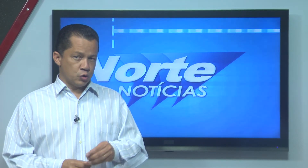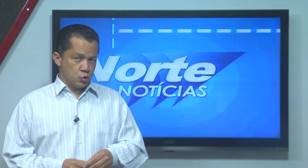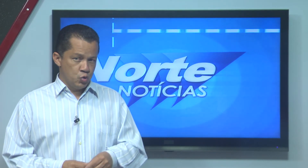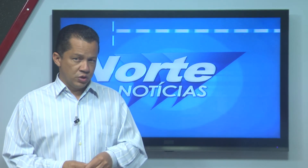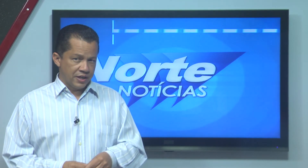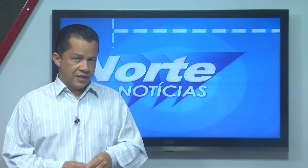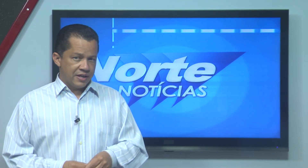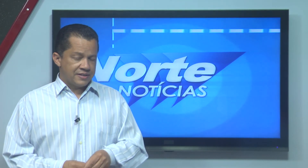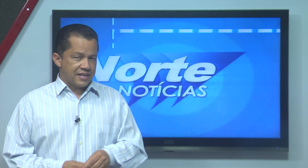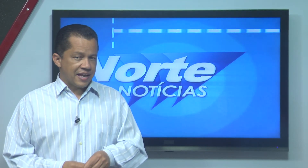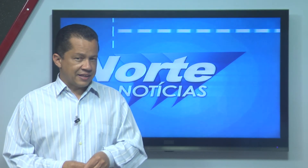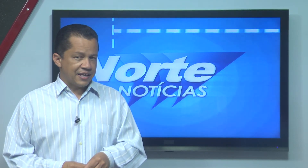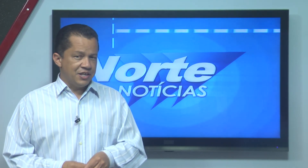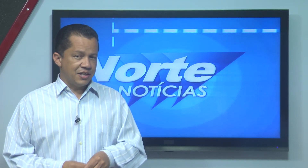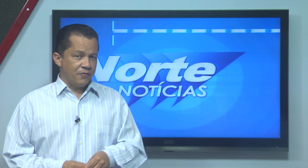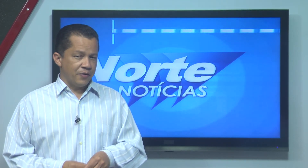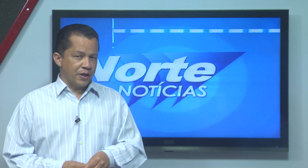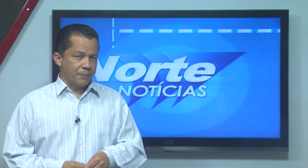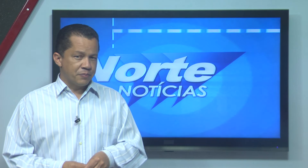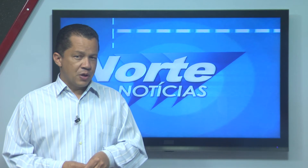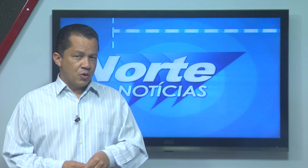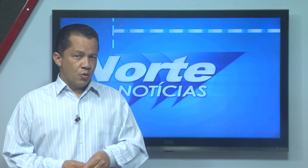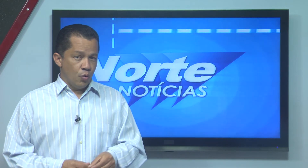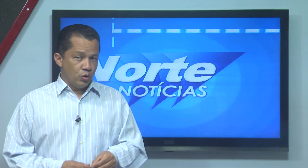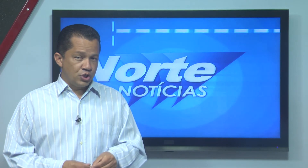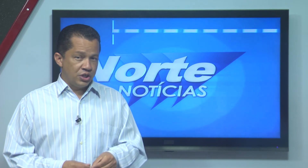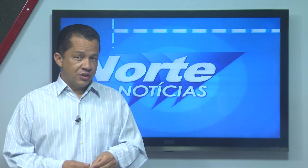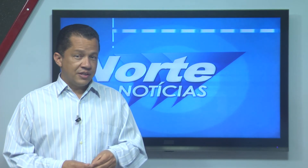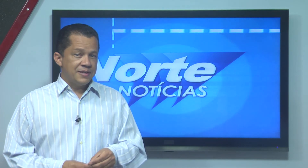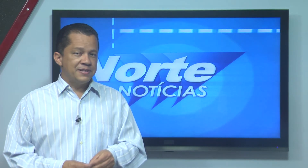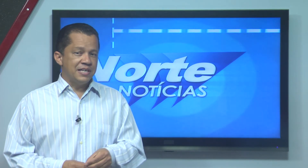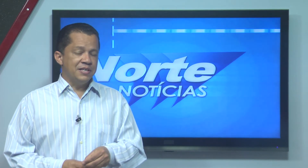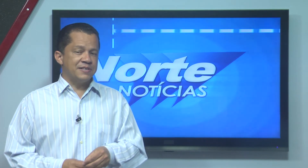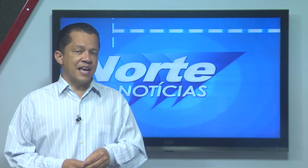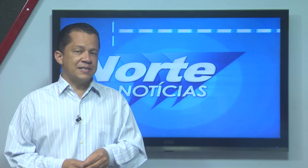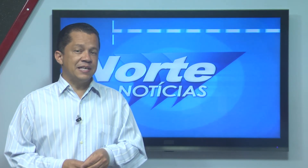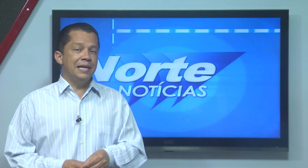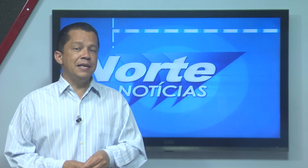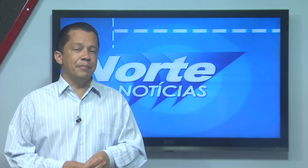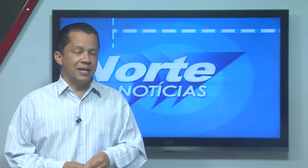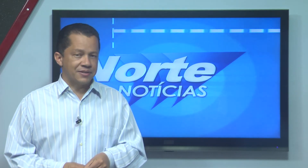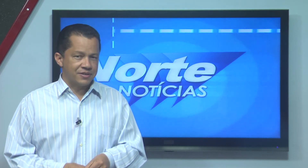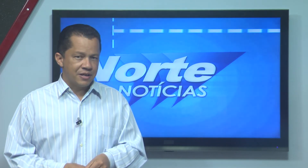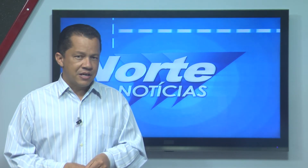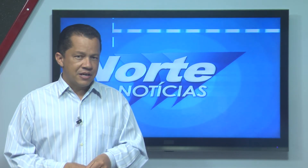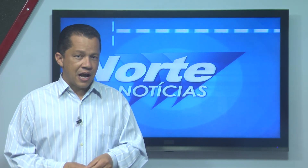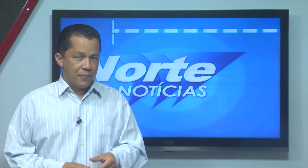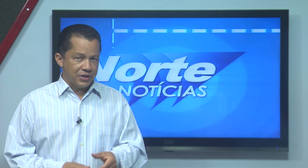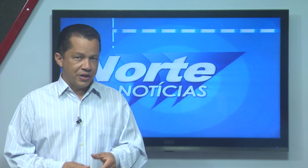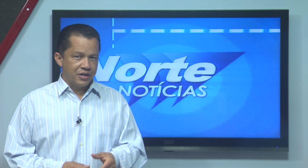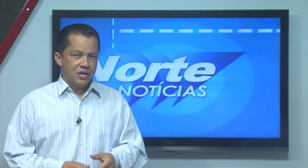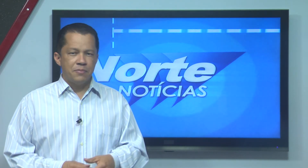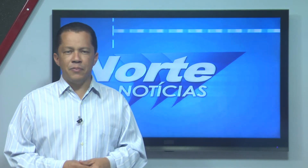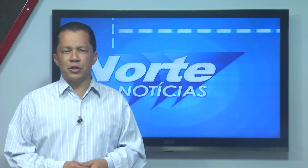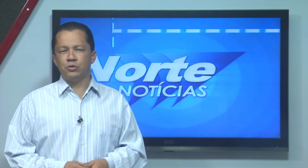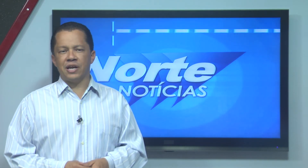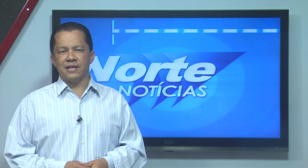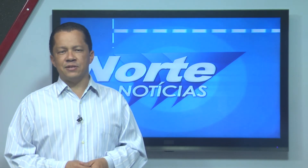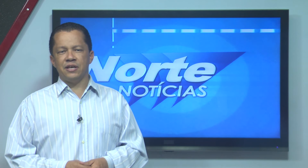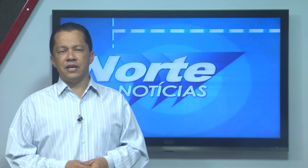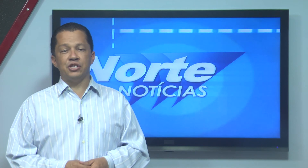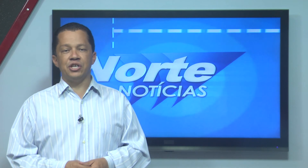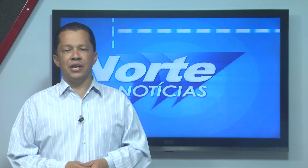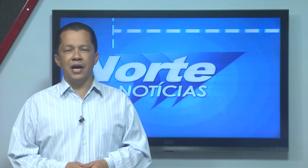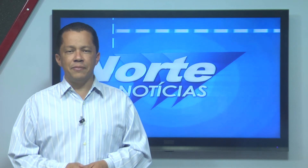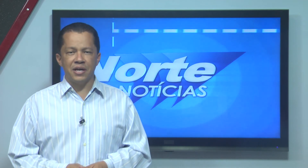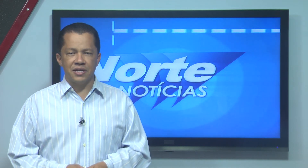Pessoa Surda Segue até quinta-feira Hoje tem Cine Sesc Libras Amanhã, momento de